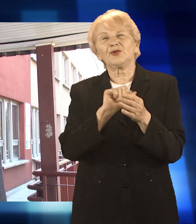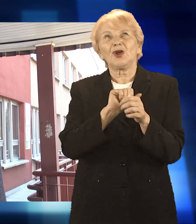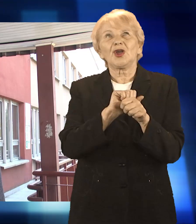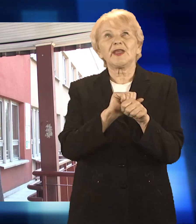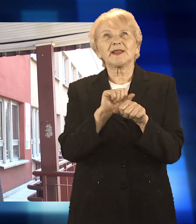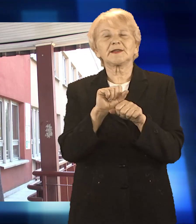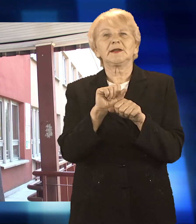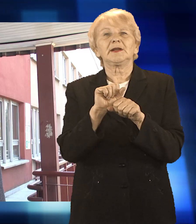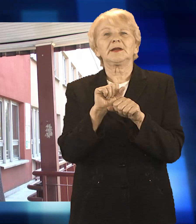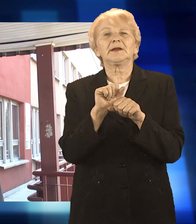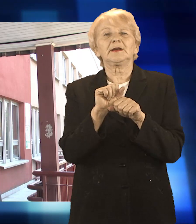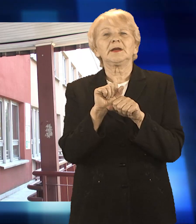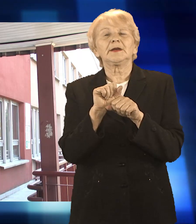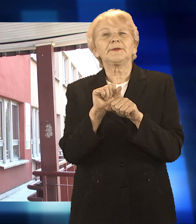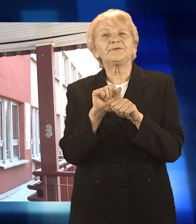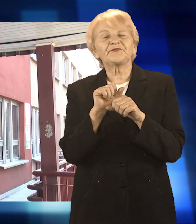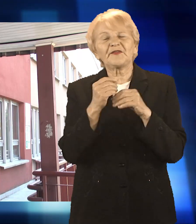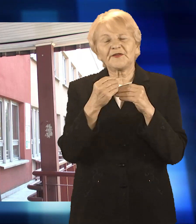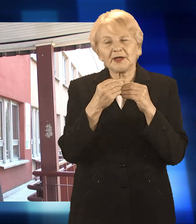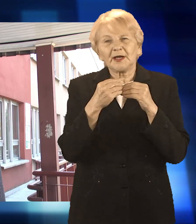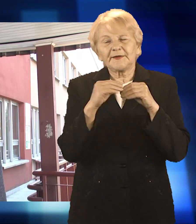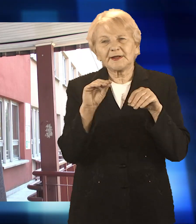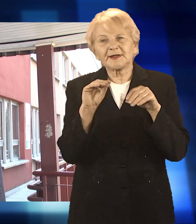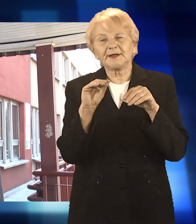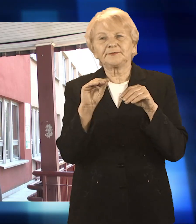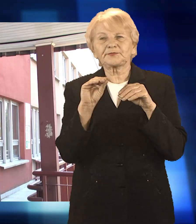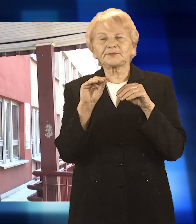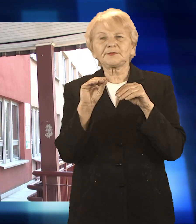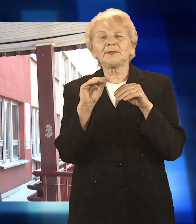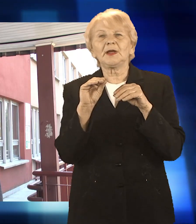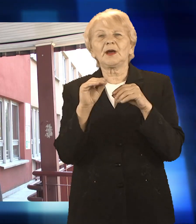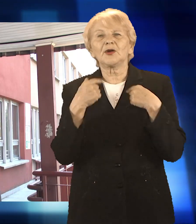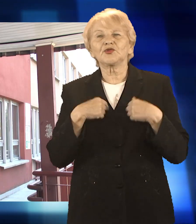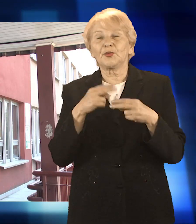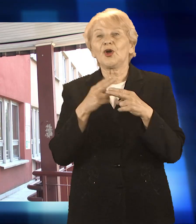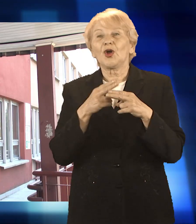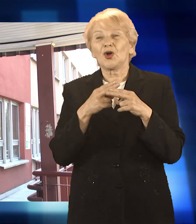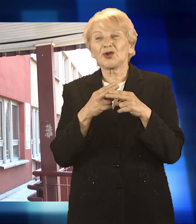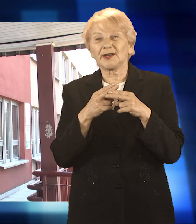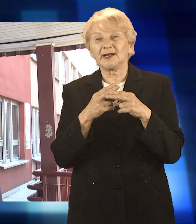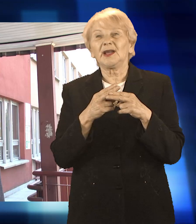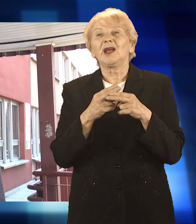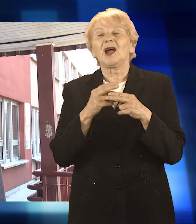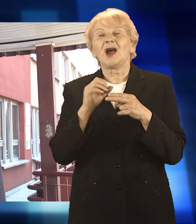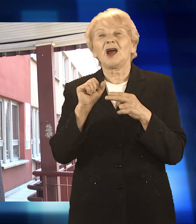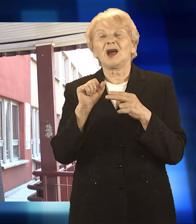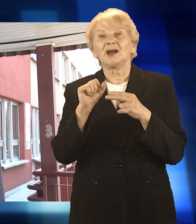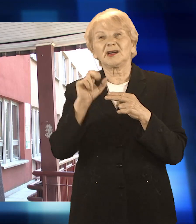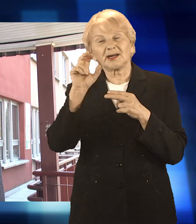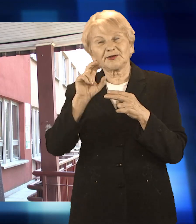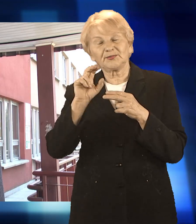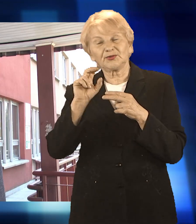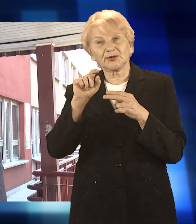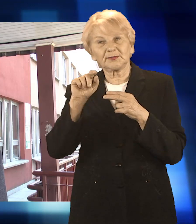Podlaskim. To naprawdę jest to niewielka liczba osób. W związku z tym pewnie te szpitale w jakiś sposób